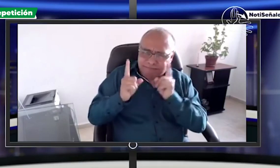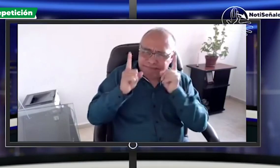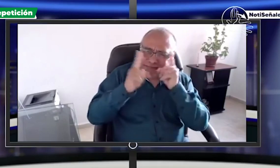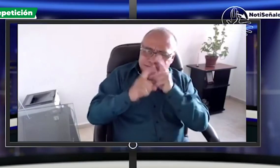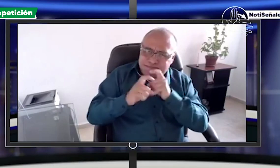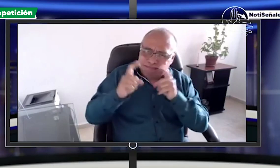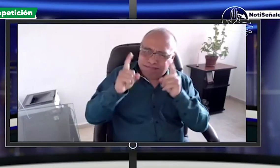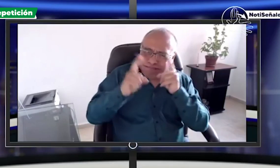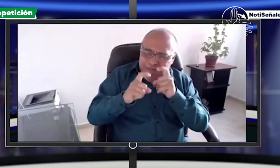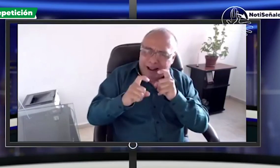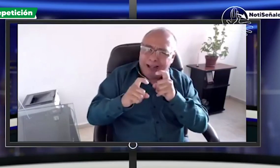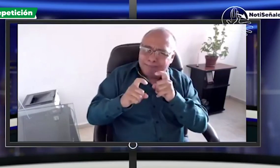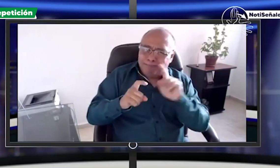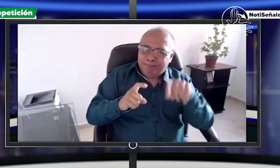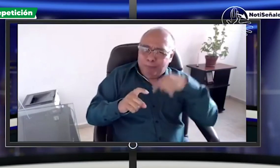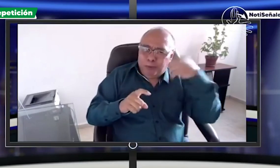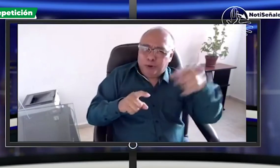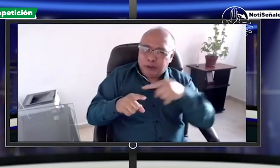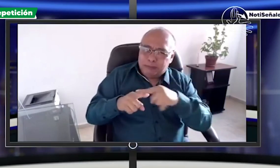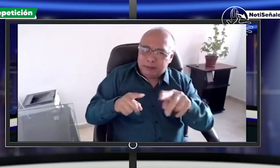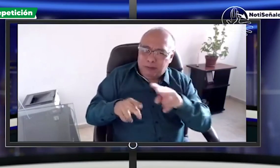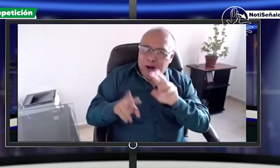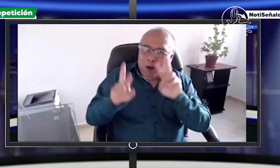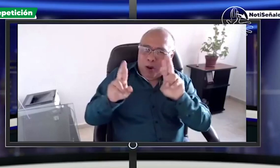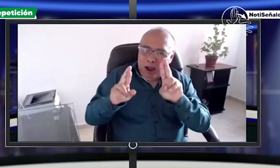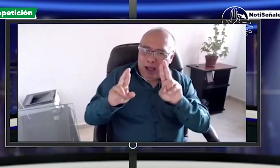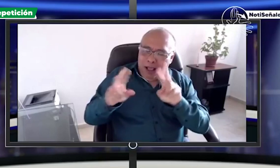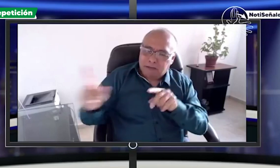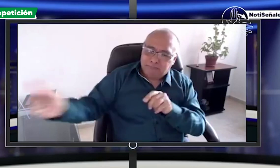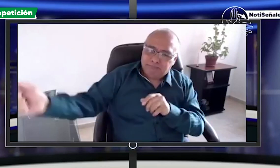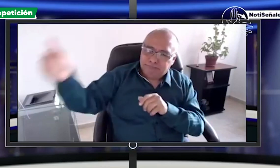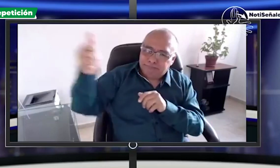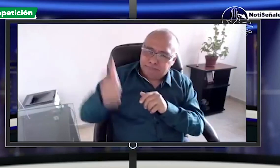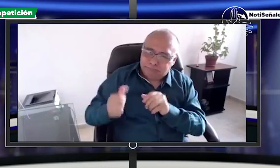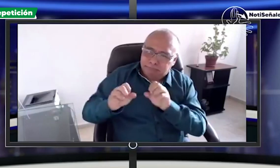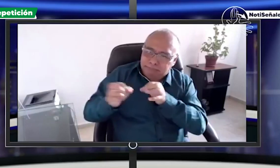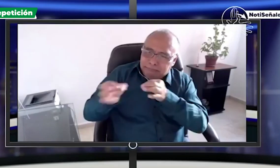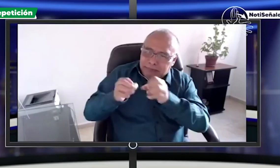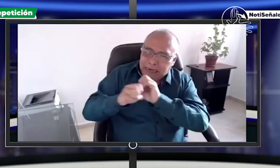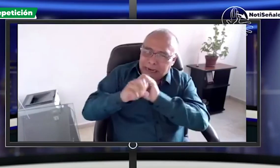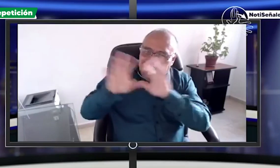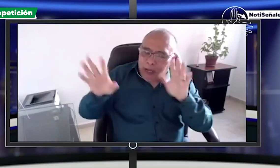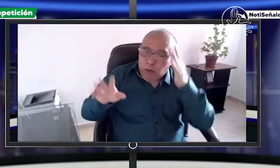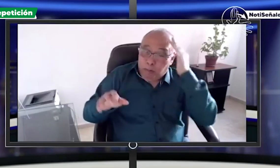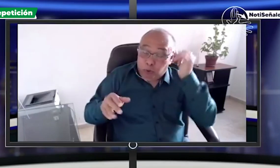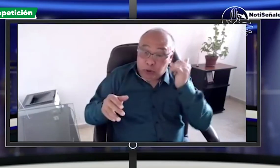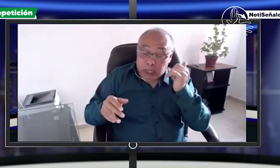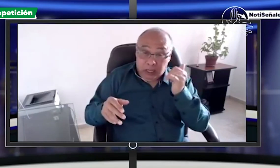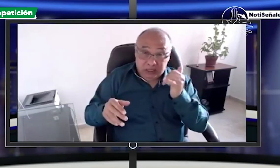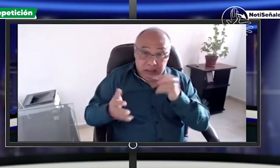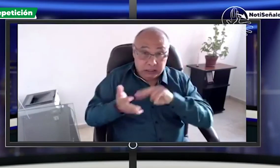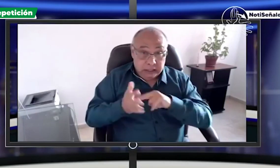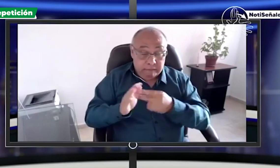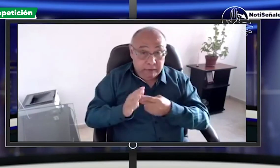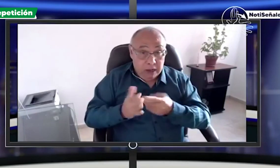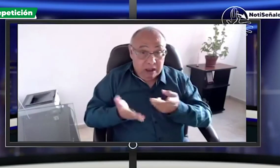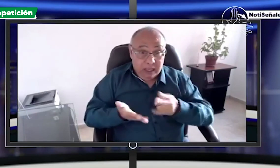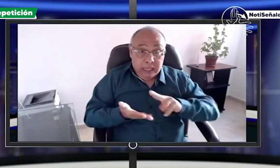socializa los vídeos esa es la reflexión que nos queda a nosotros para que cuando venga la persona pues poder